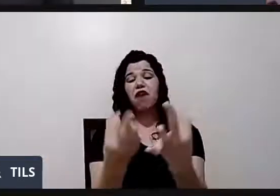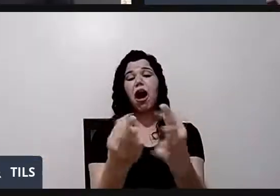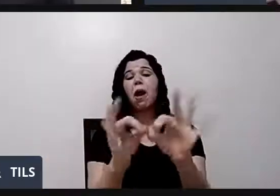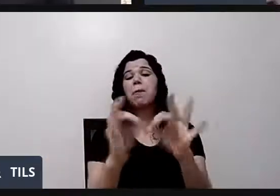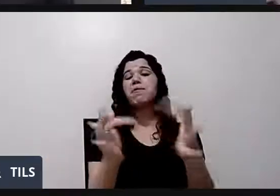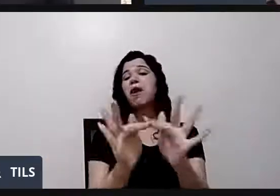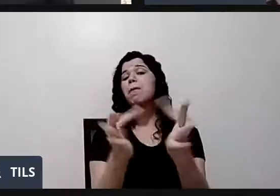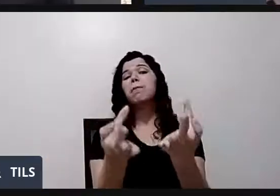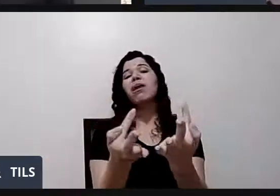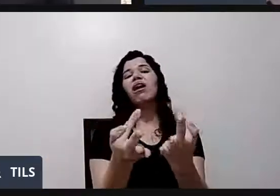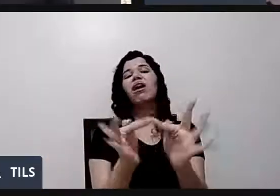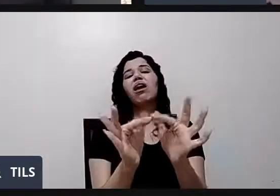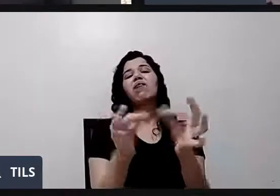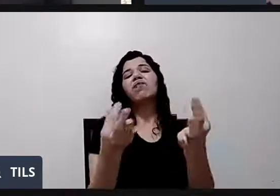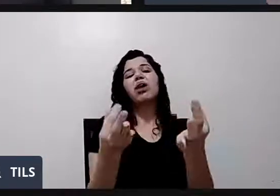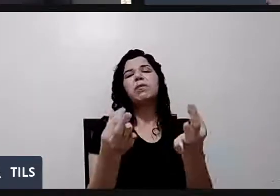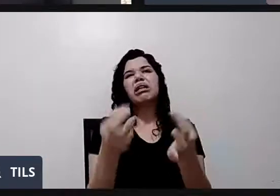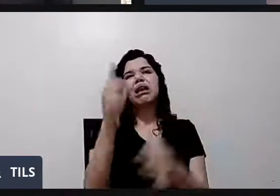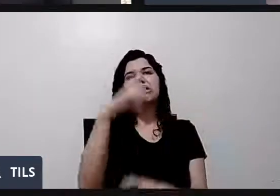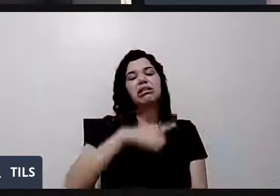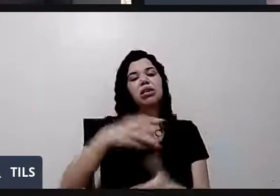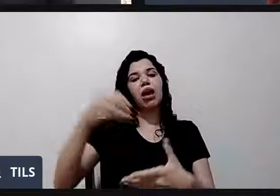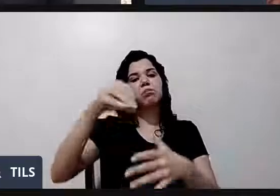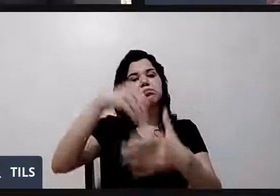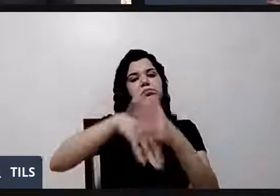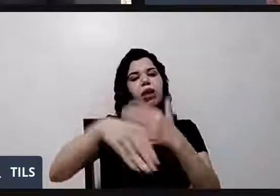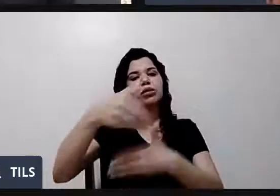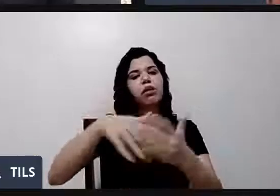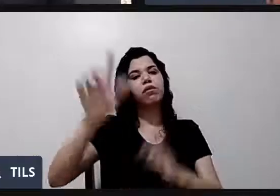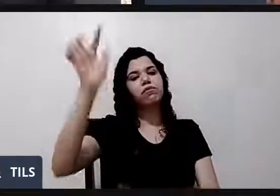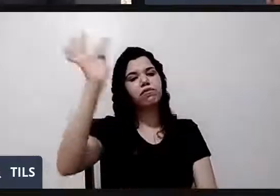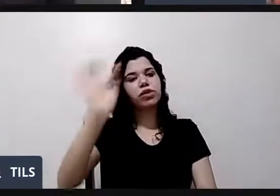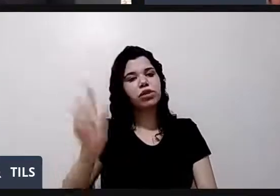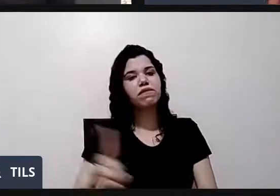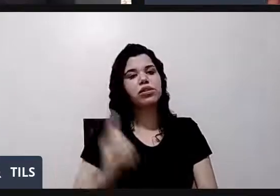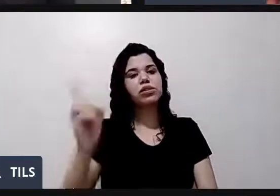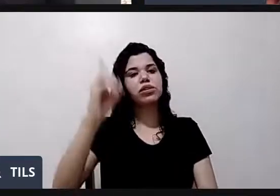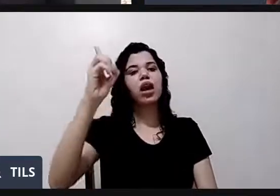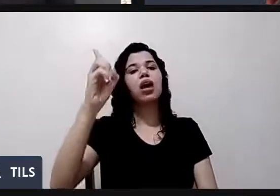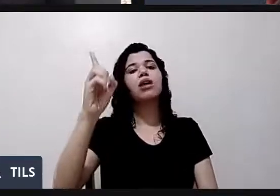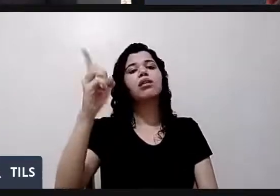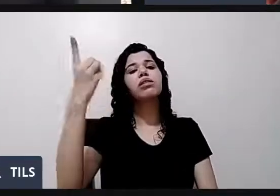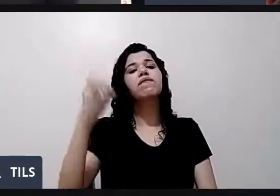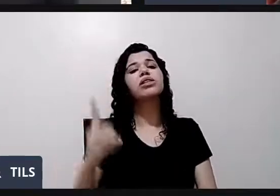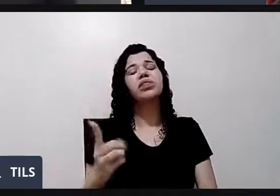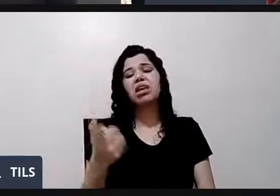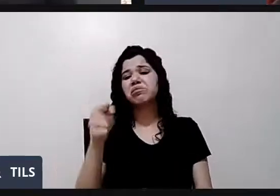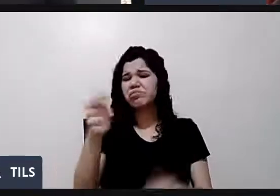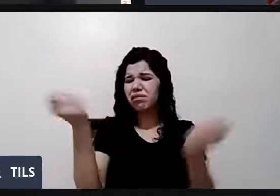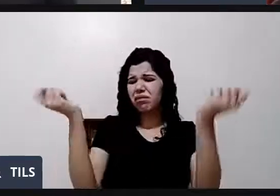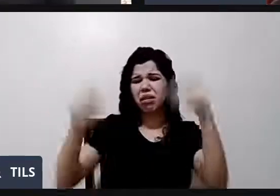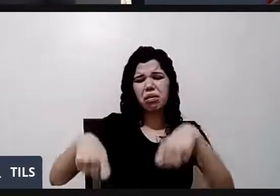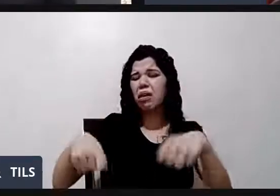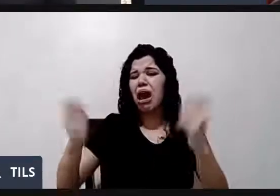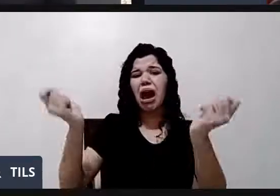pessoas com deficiência, filhos com deficiência, acham que aquela criança não vai conseguir adentrar na